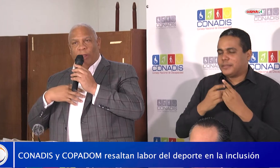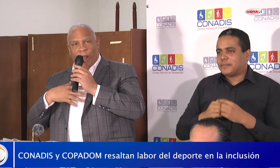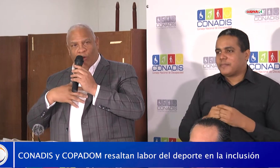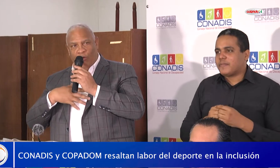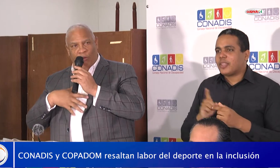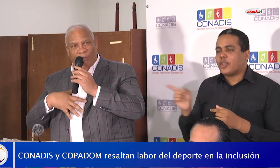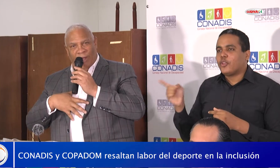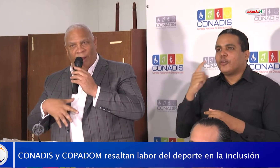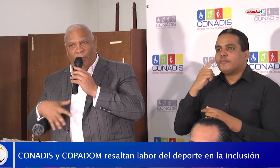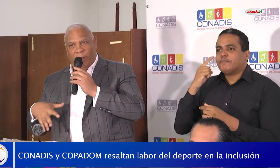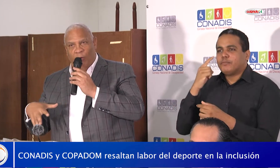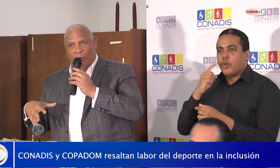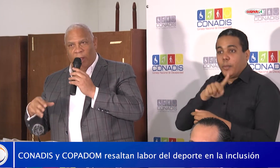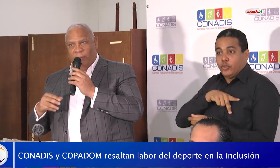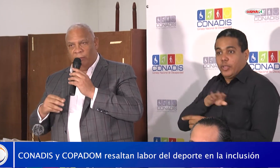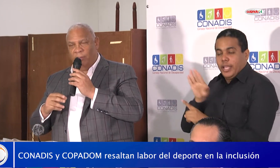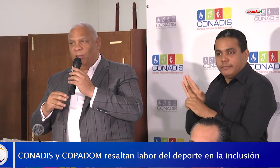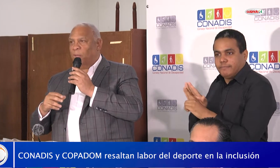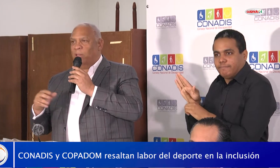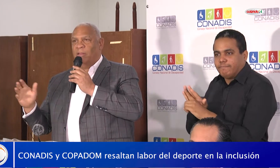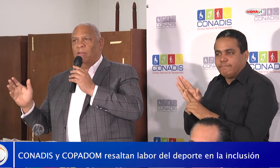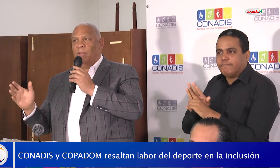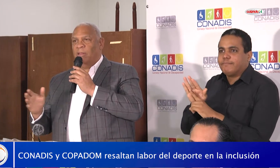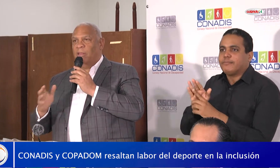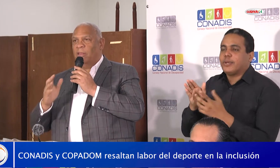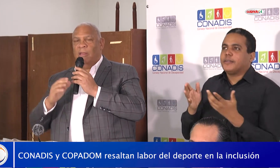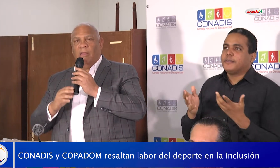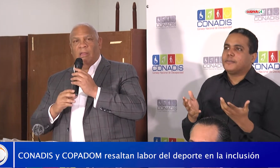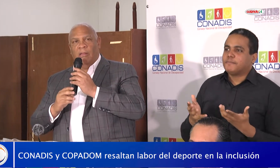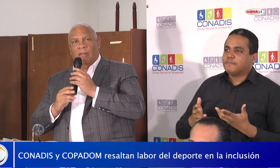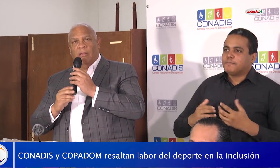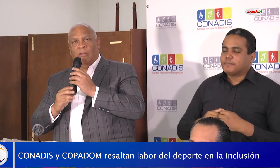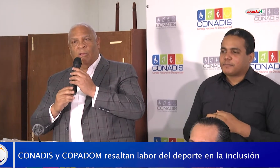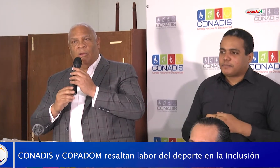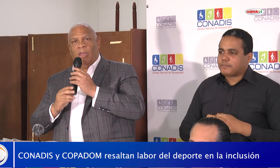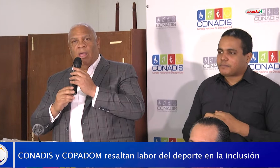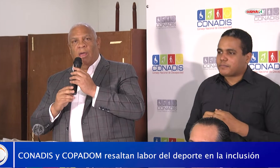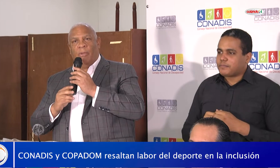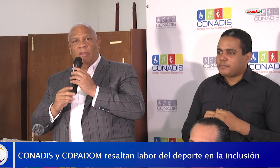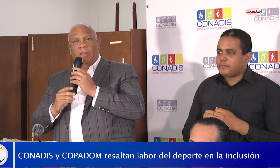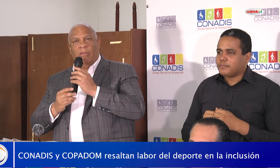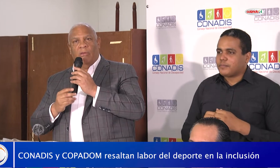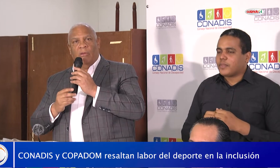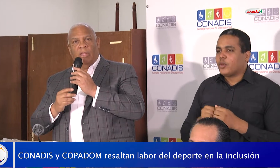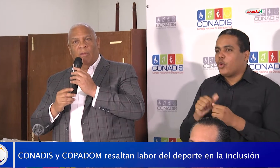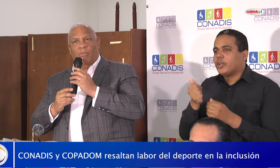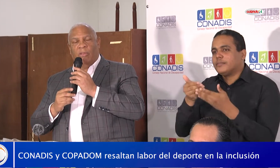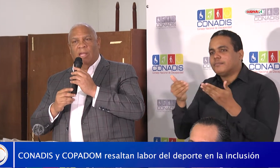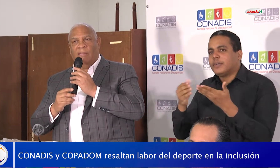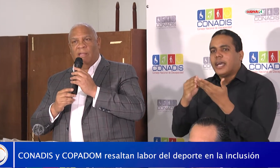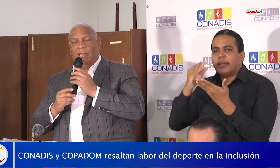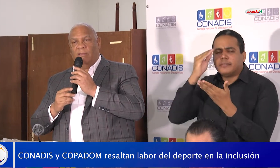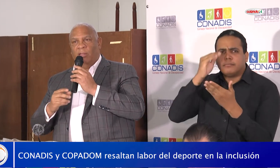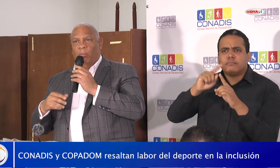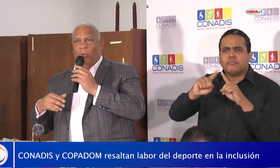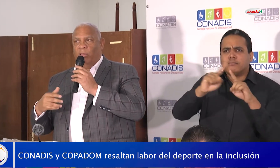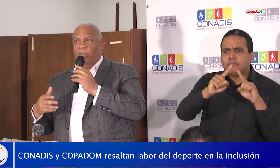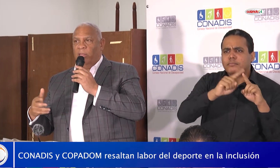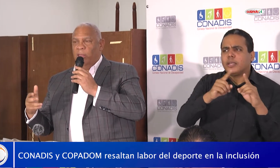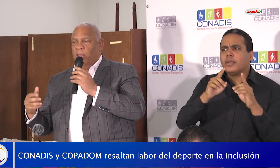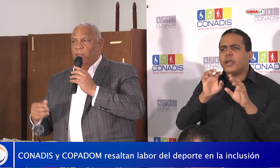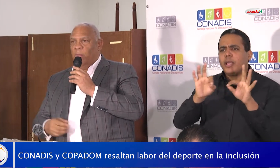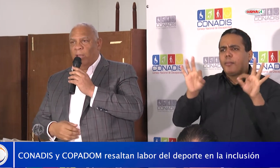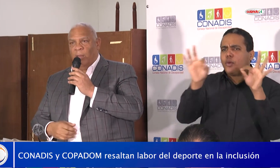Yo creo, yo de manera particular, dependientemente de todo lo que he aprendido y de la importancia del